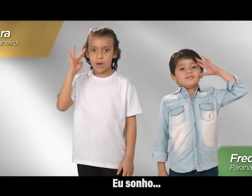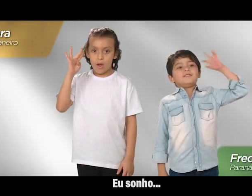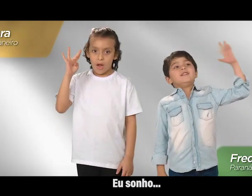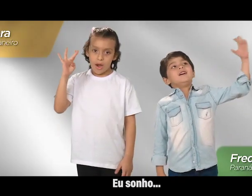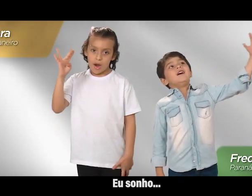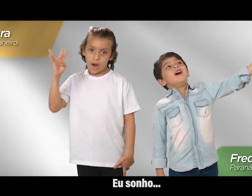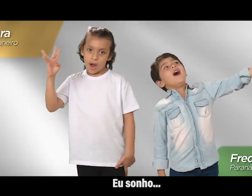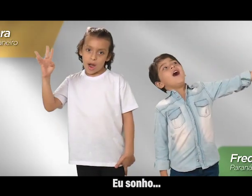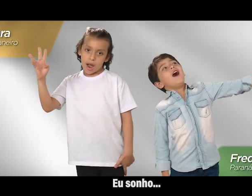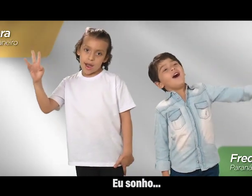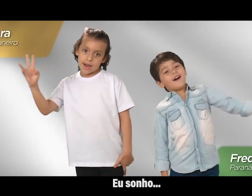sonho.